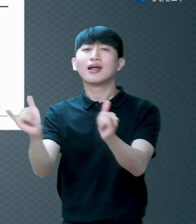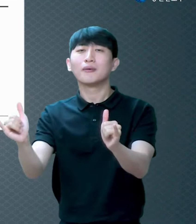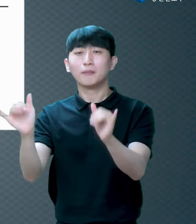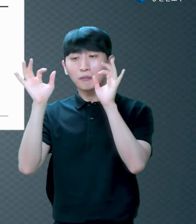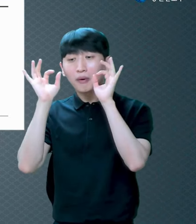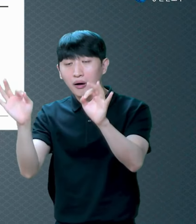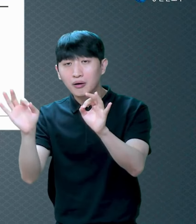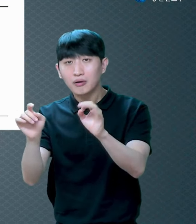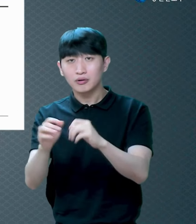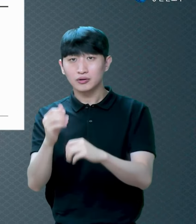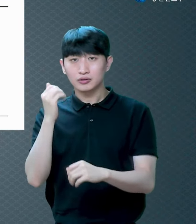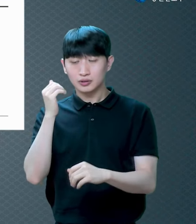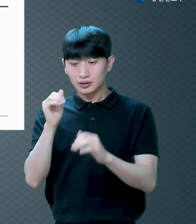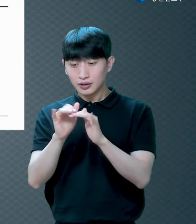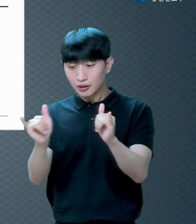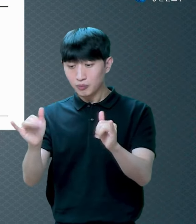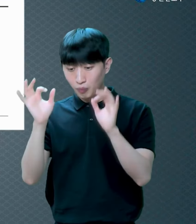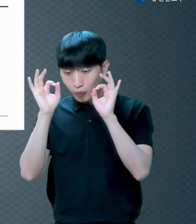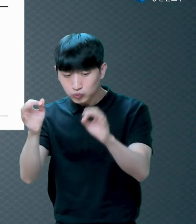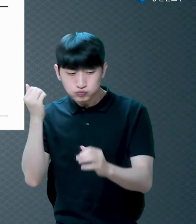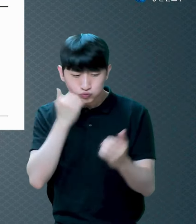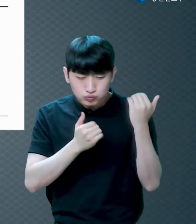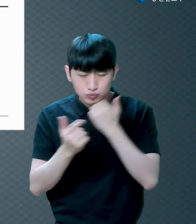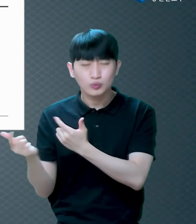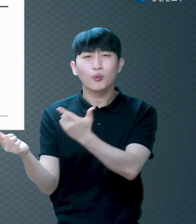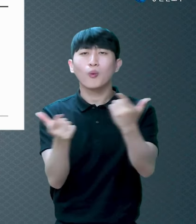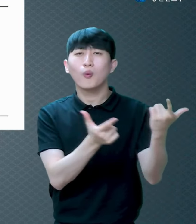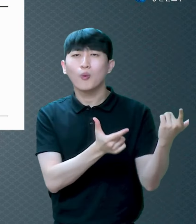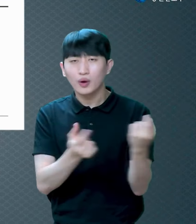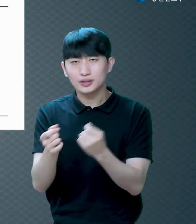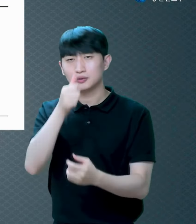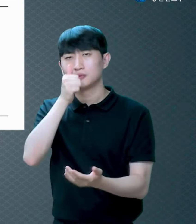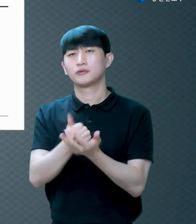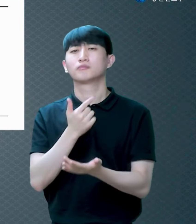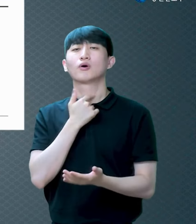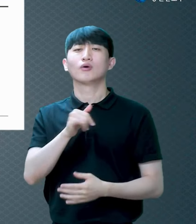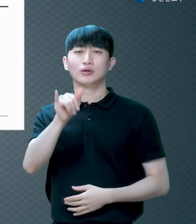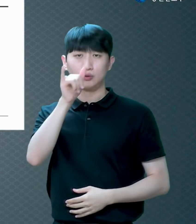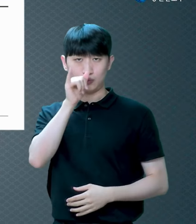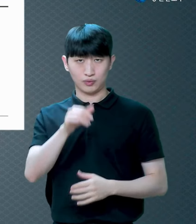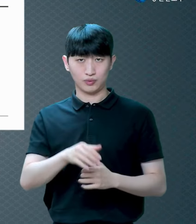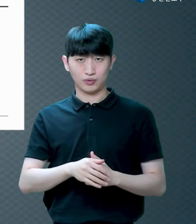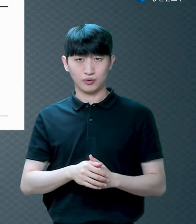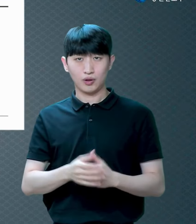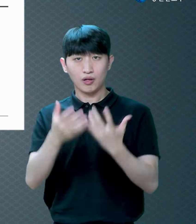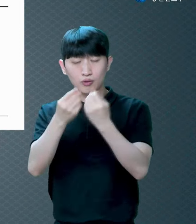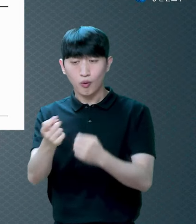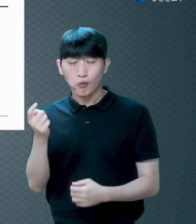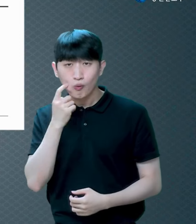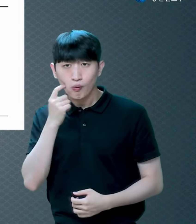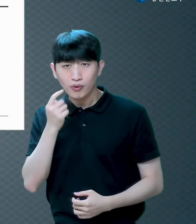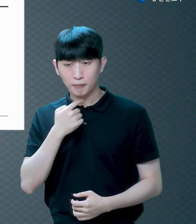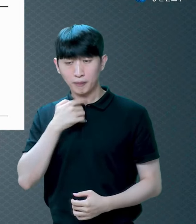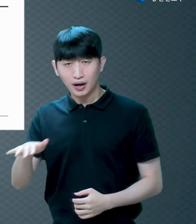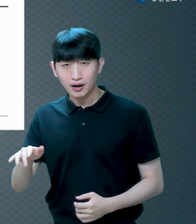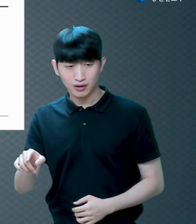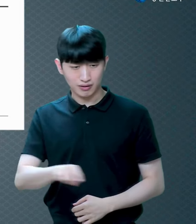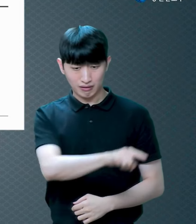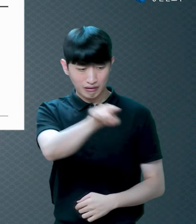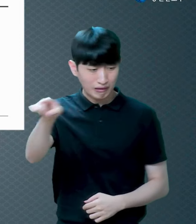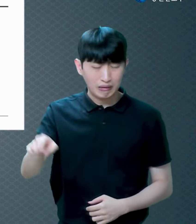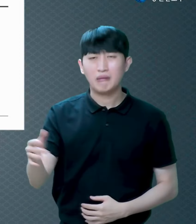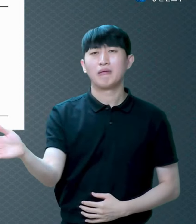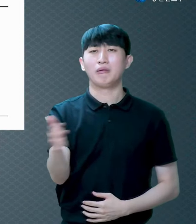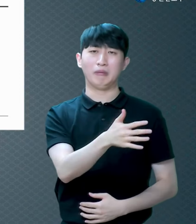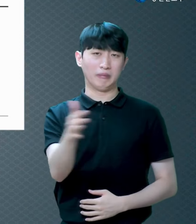번도 안 할 사람이 누가 있겠어요 그러니까 사람은 행위 즉 율법을 통해서는 하나님